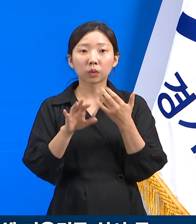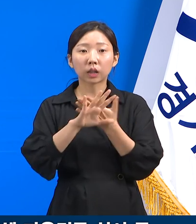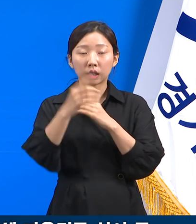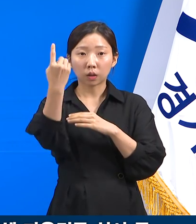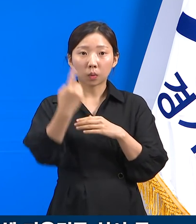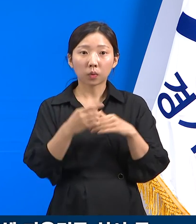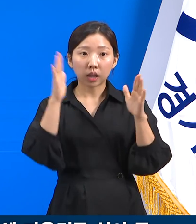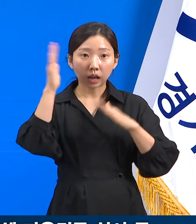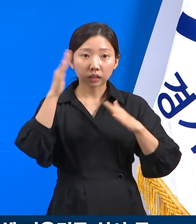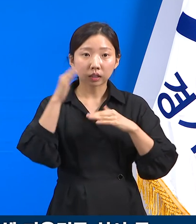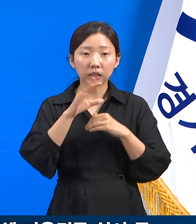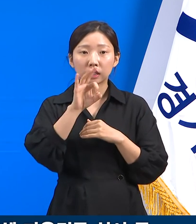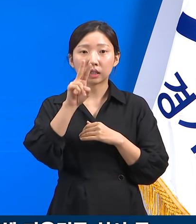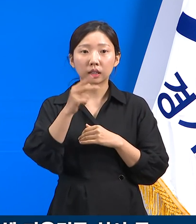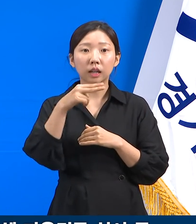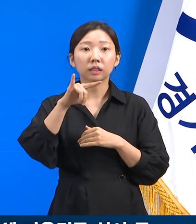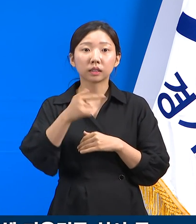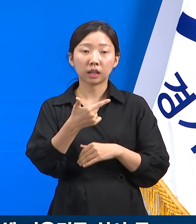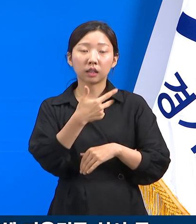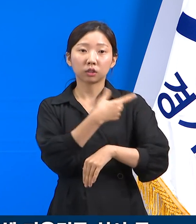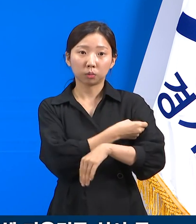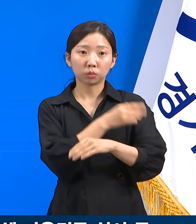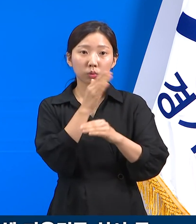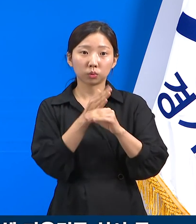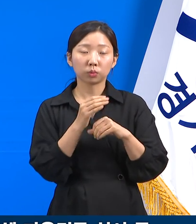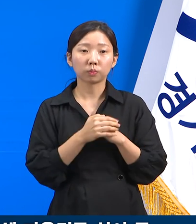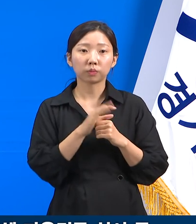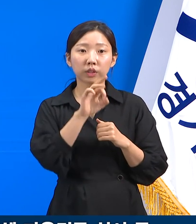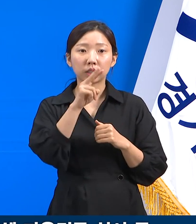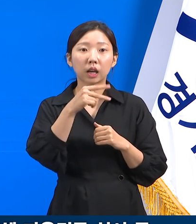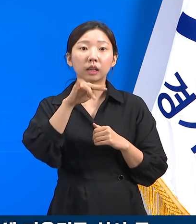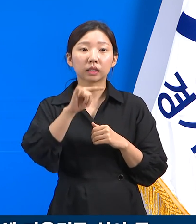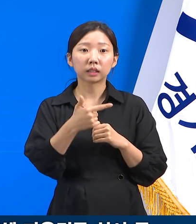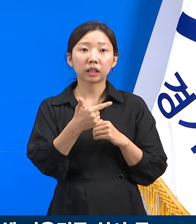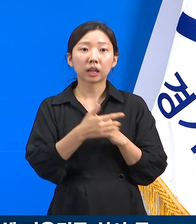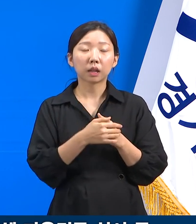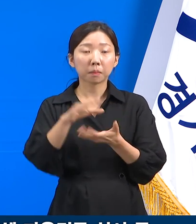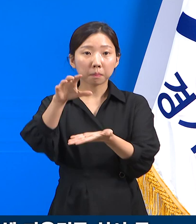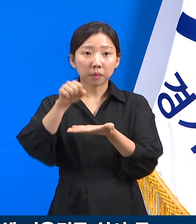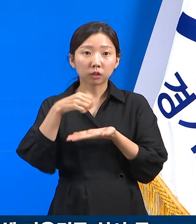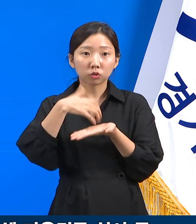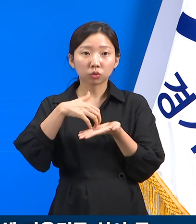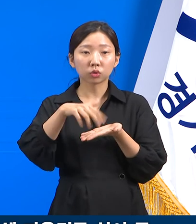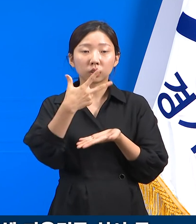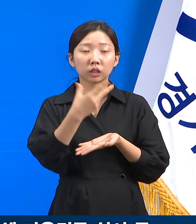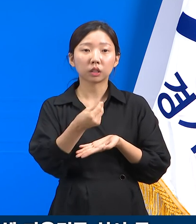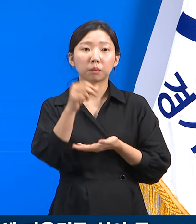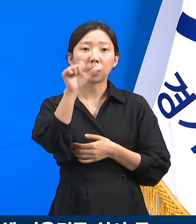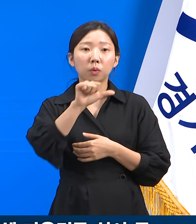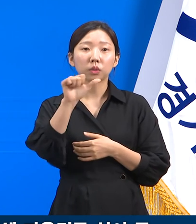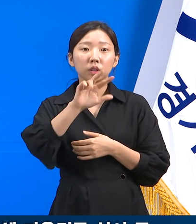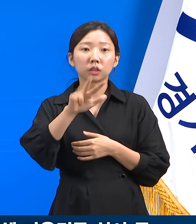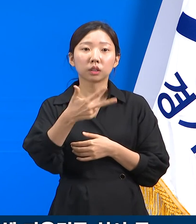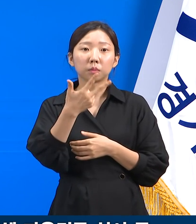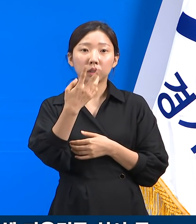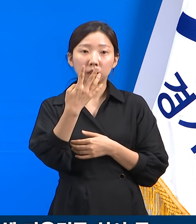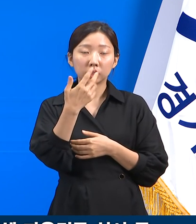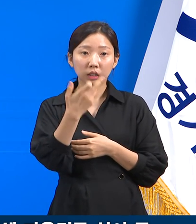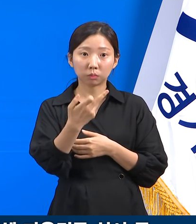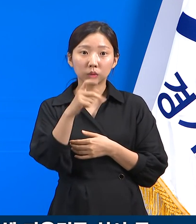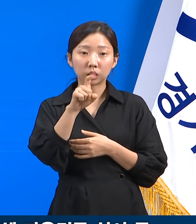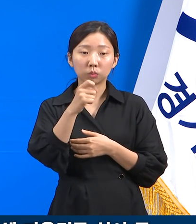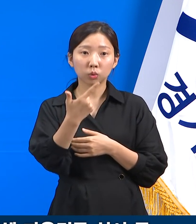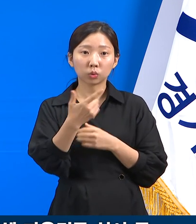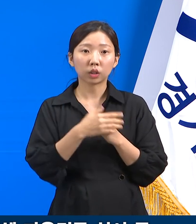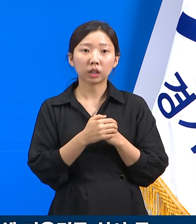얀센 접종을 실시하고 있습니다. 도내 얀센 배신 배정 물량은 총 7만 5,746회분으로